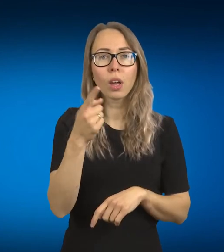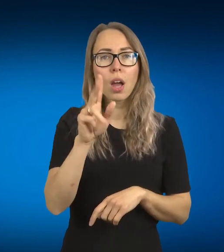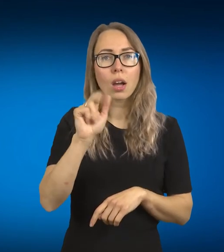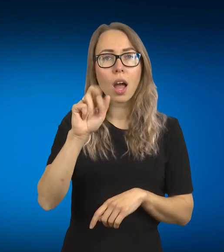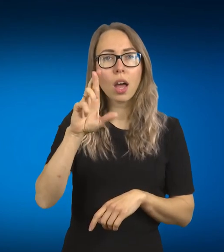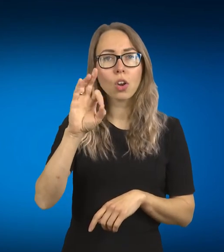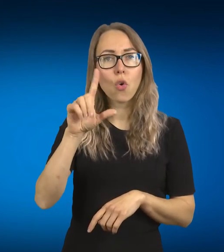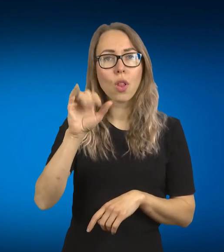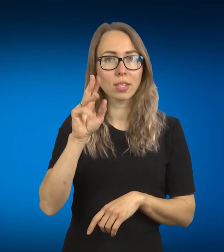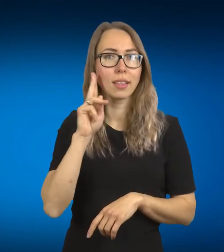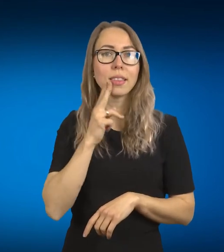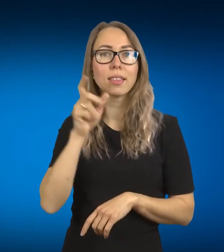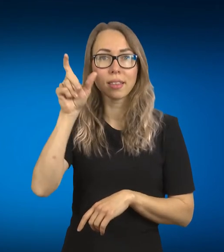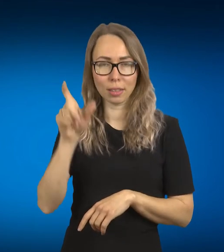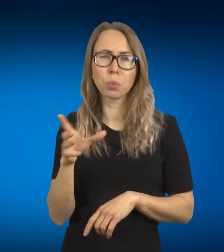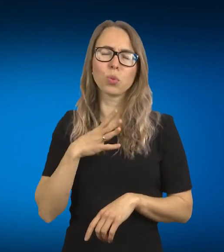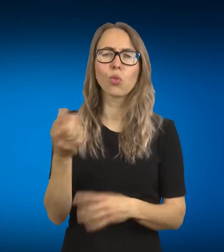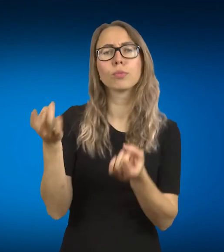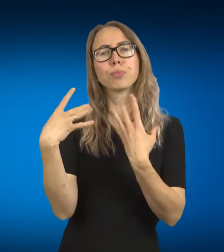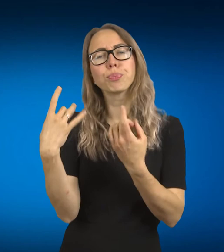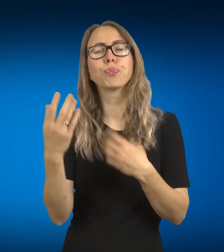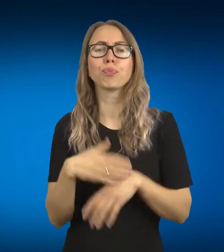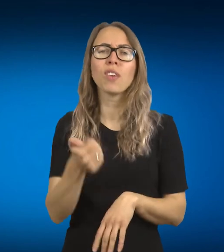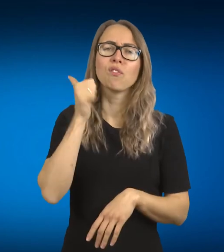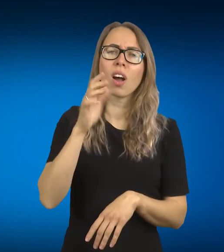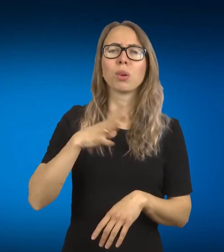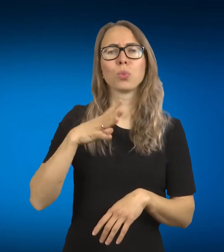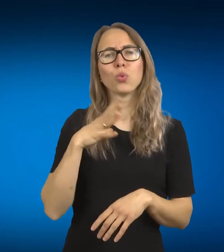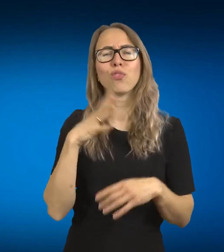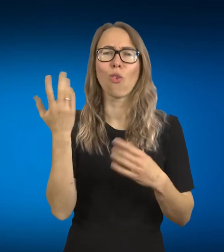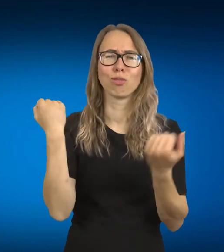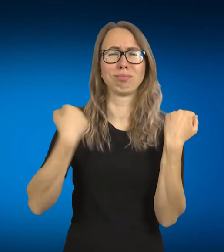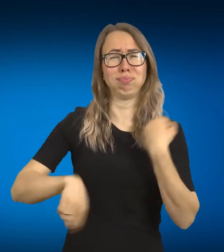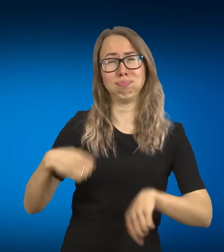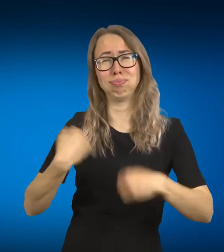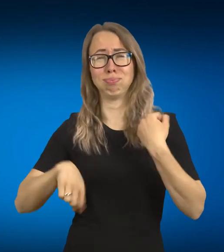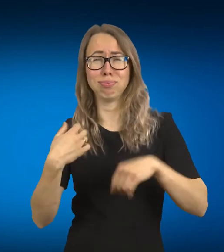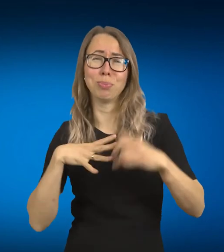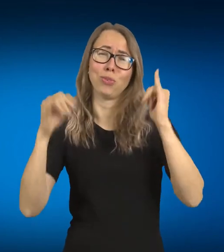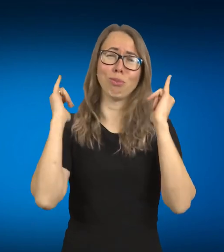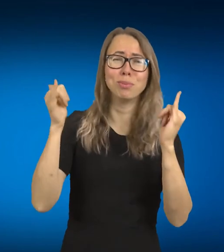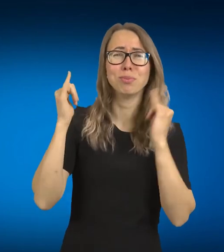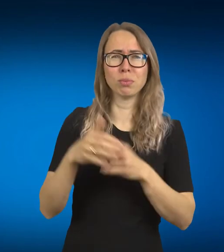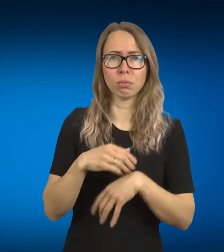va, čia vakar buvau vakarėlį, čia tūsinam visą kulką. Tai sako, jo, mes einam į